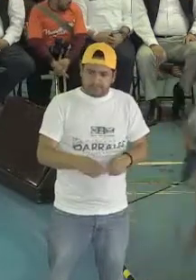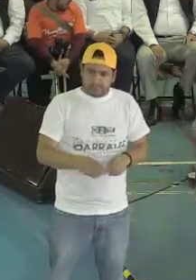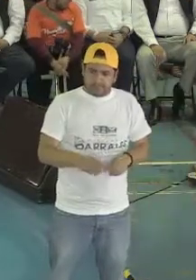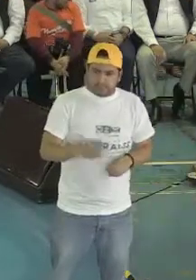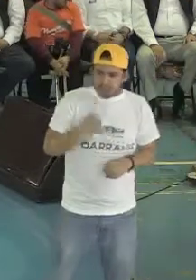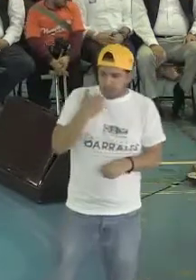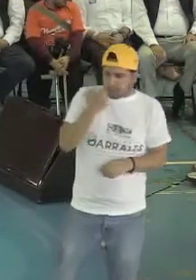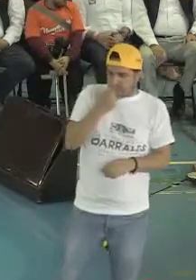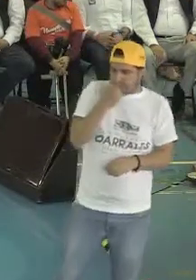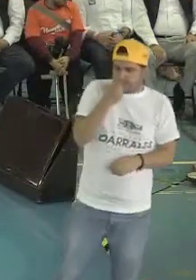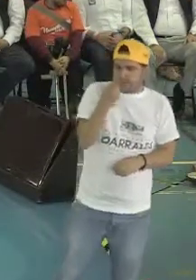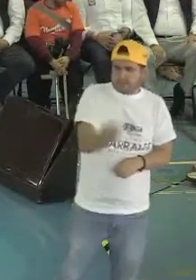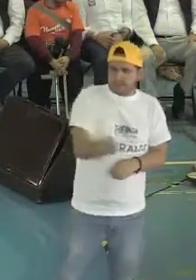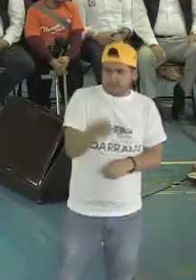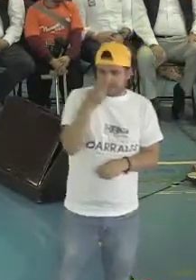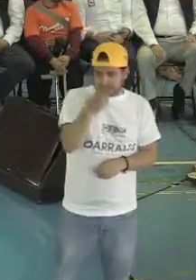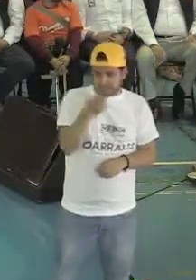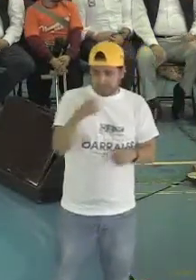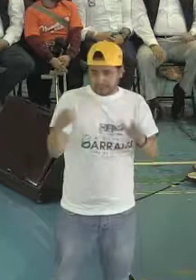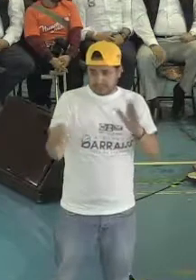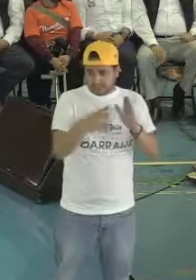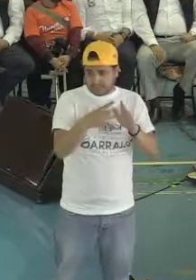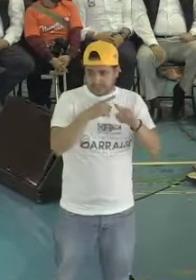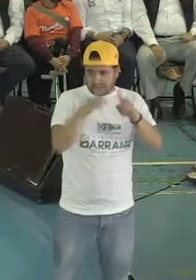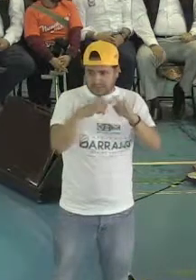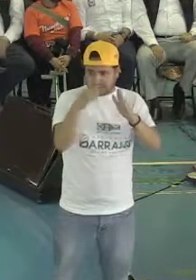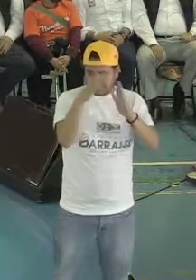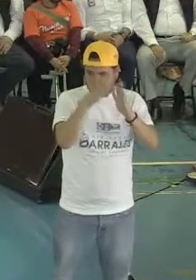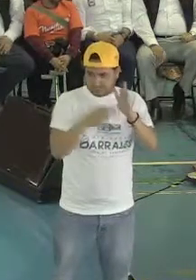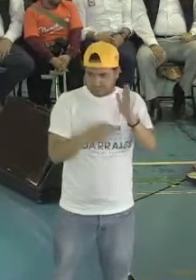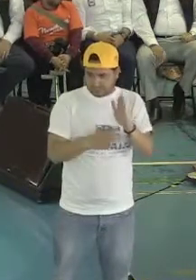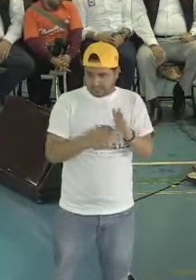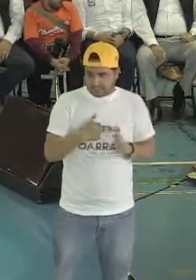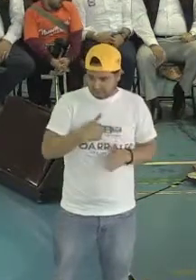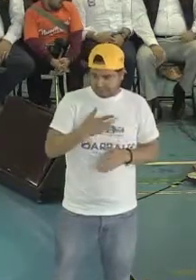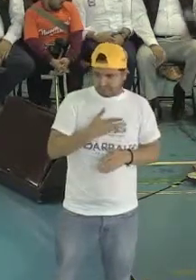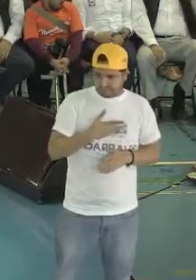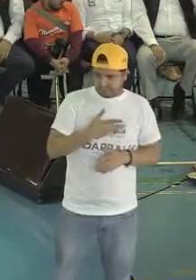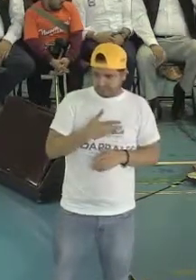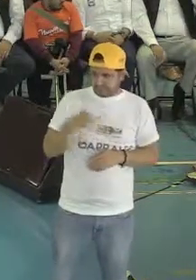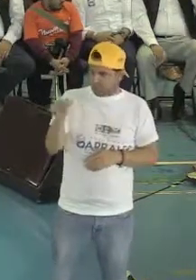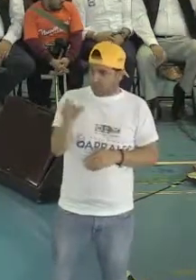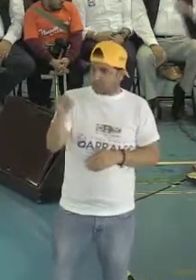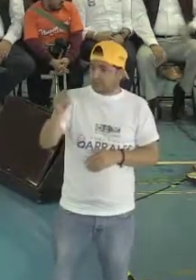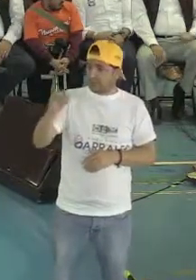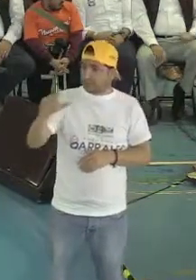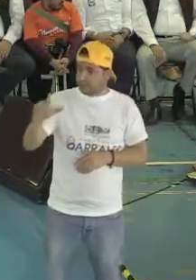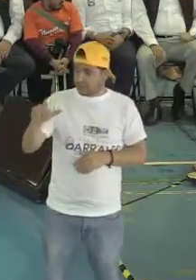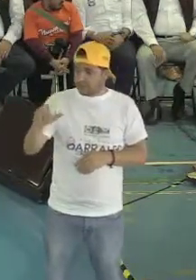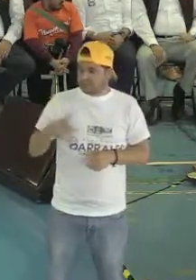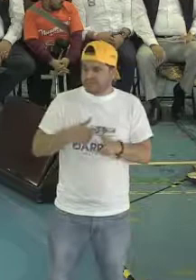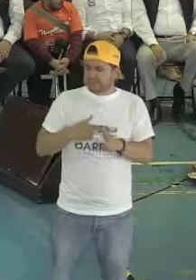a partir de esta consecución que nosotros tenemos en la Ciudad de México, el siguiente paso